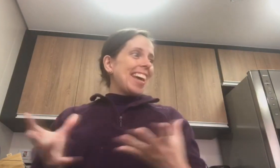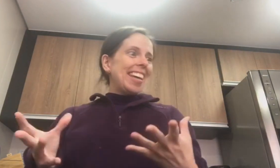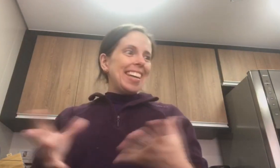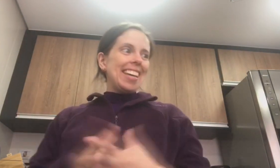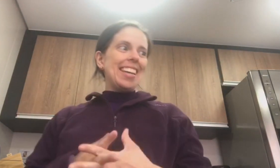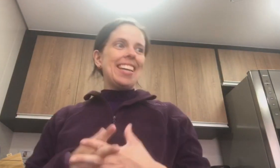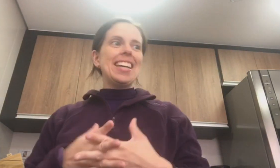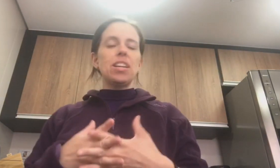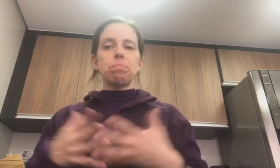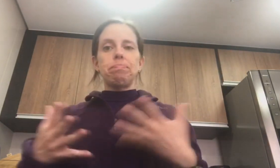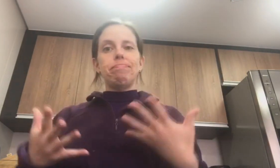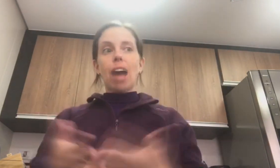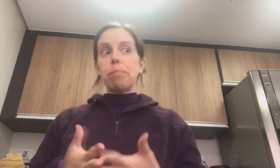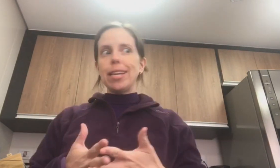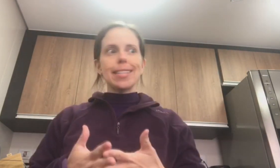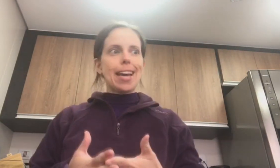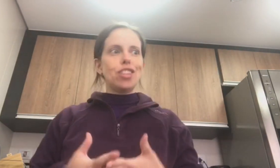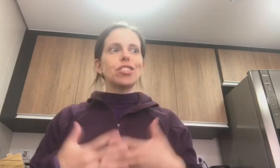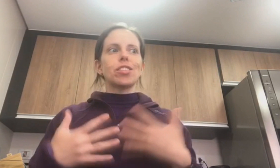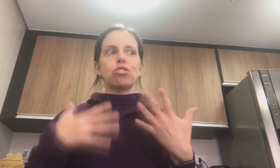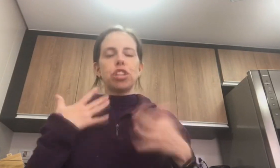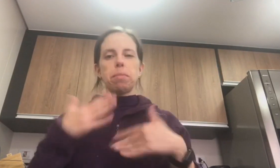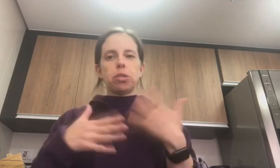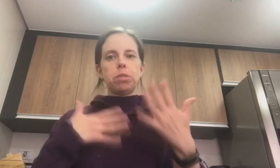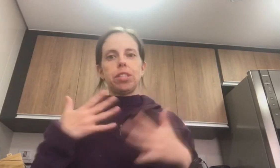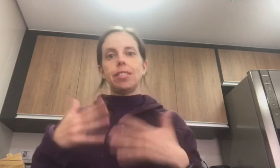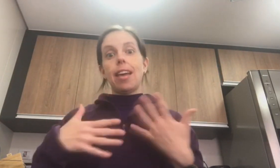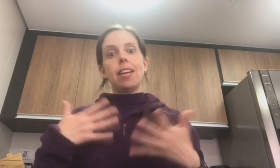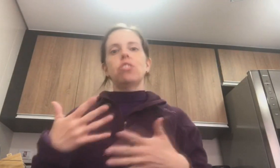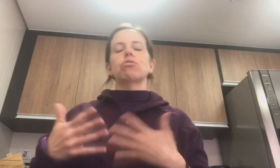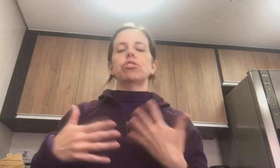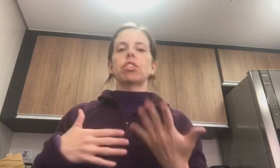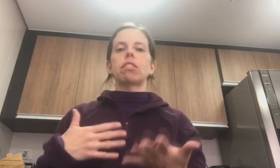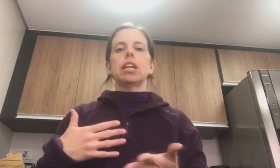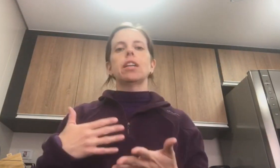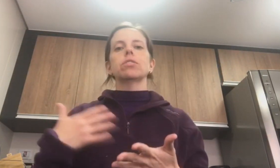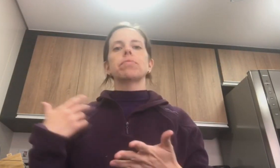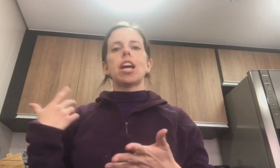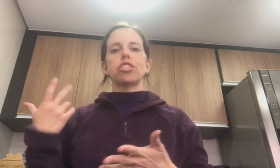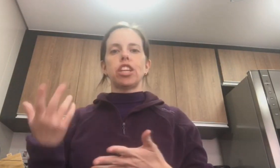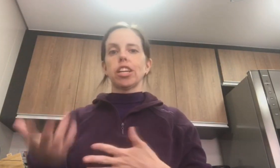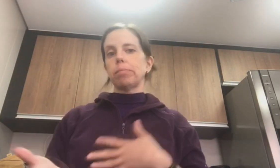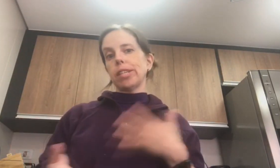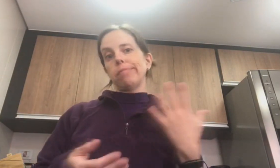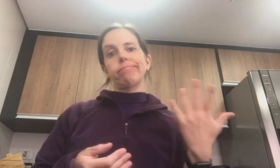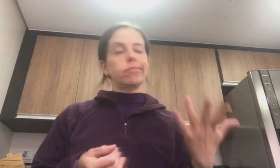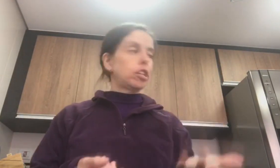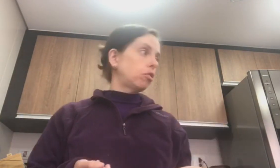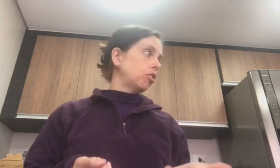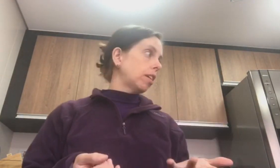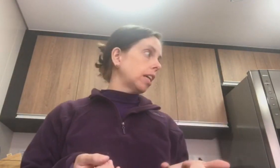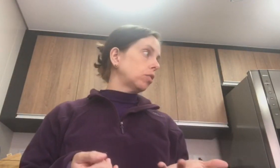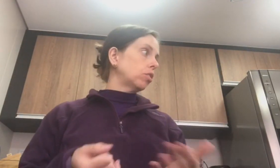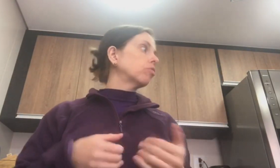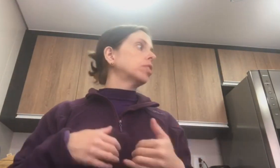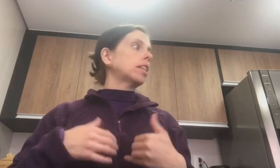E aí... Eu abri as caixas que eu tinha mais ou menos ideia de onde eu tinha guardado. Achei a câmera. Não, achei o carregador. Eu vou tentar